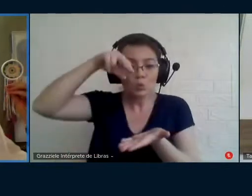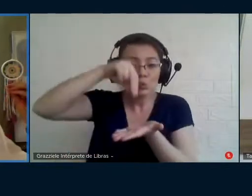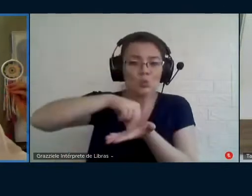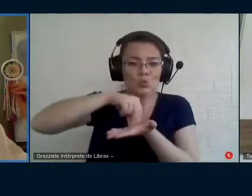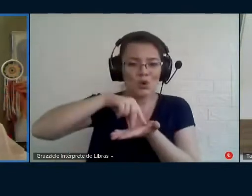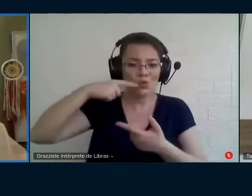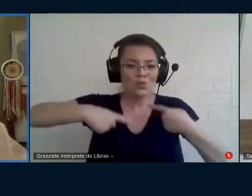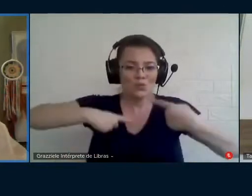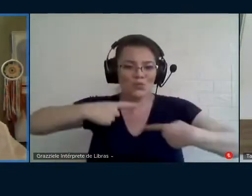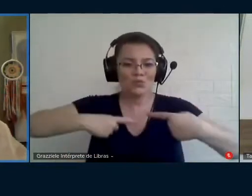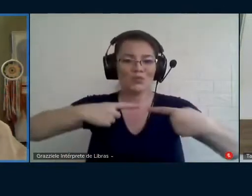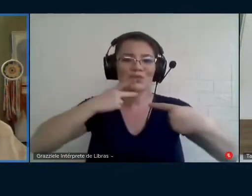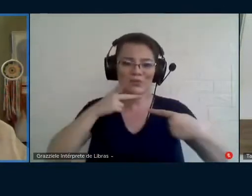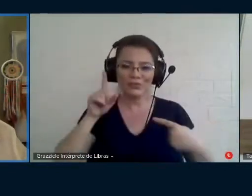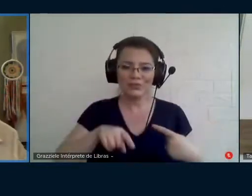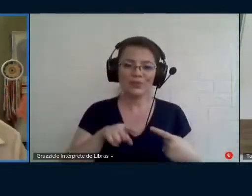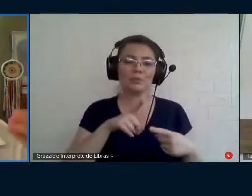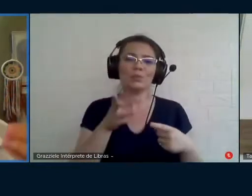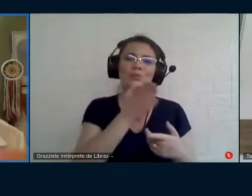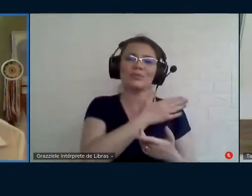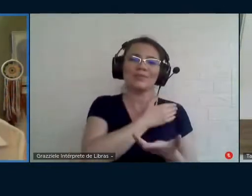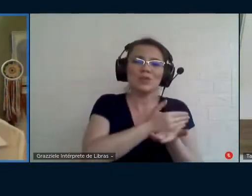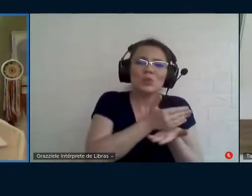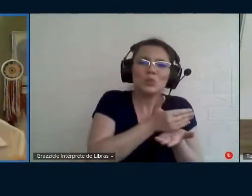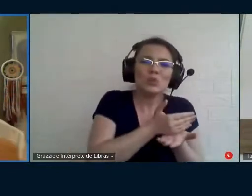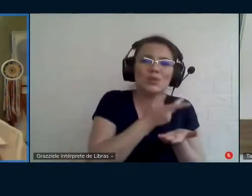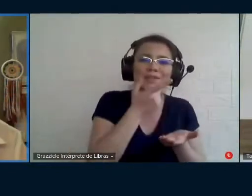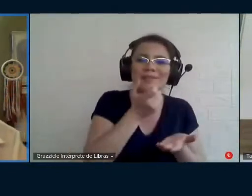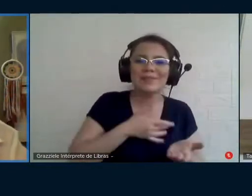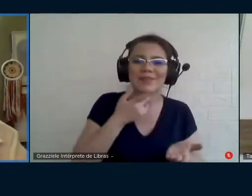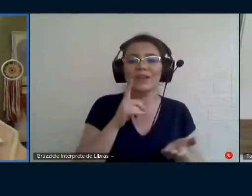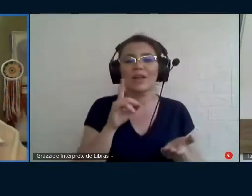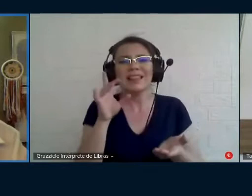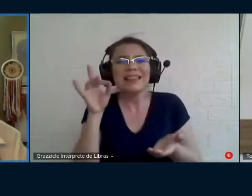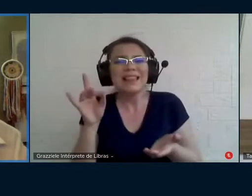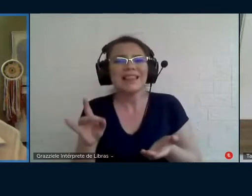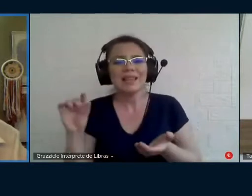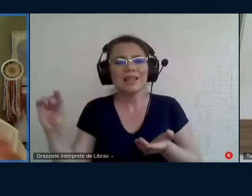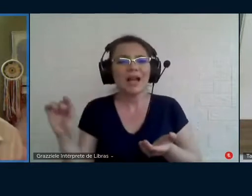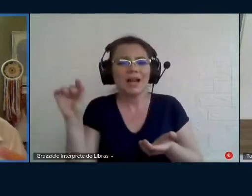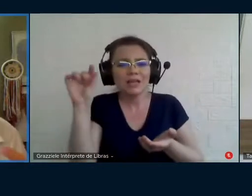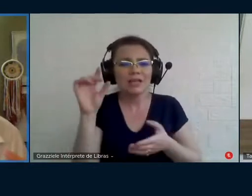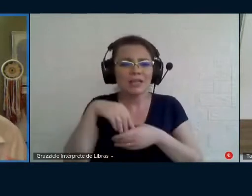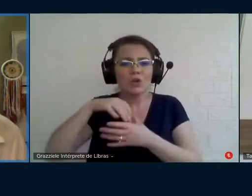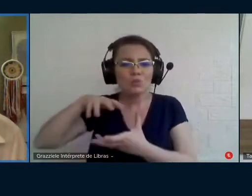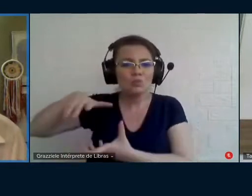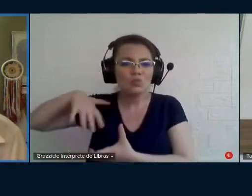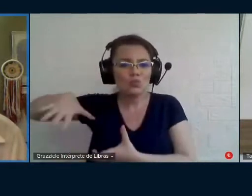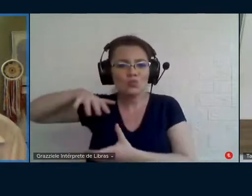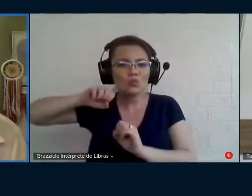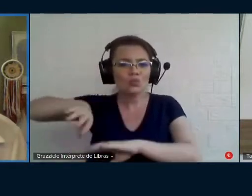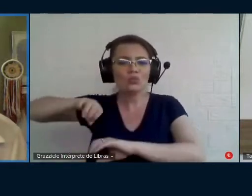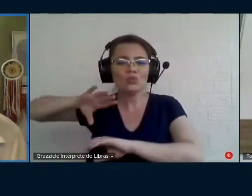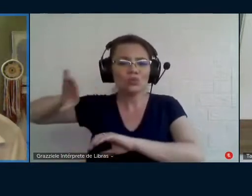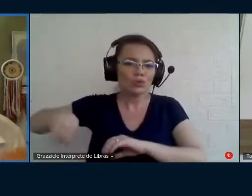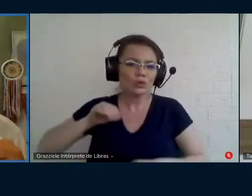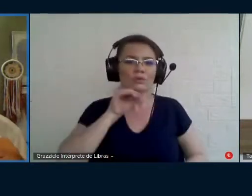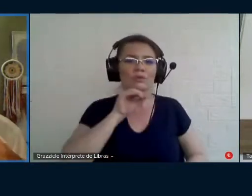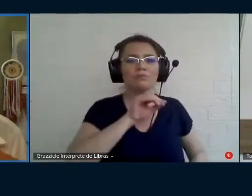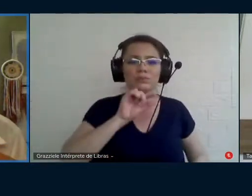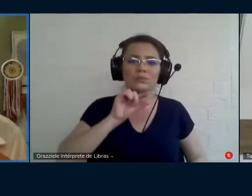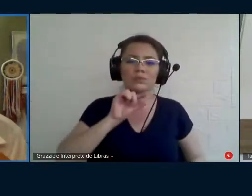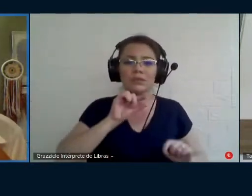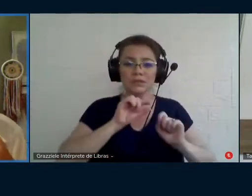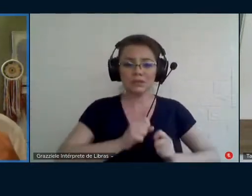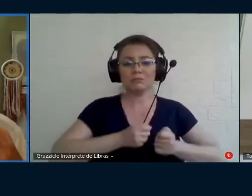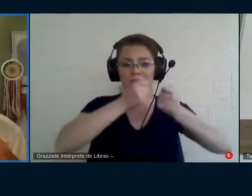ela deixa de ser um detalhe dentro do que você queria falar para se transformar nessa potência toda que